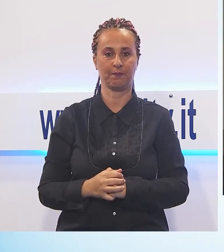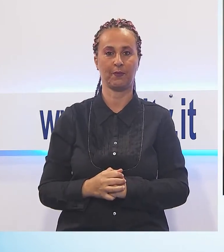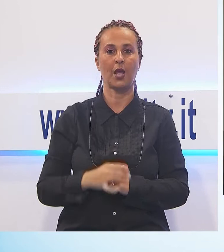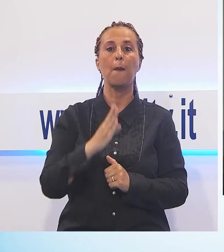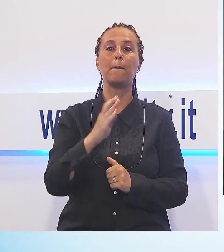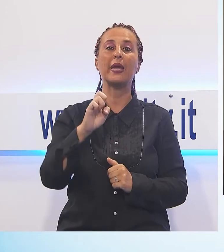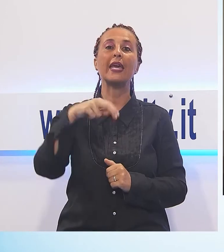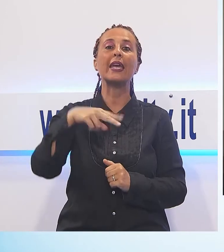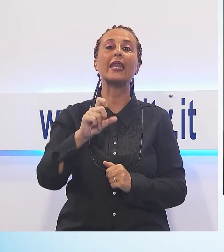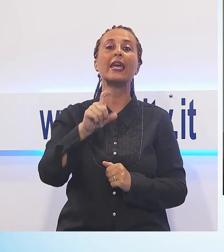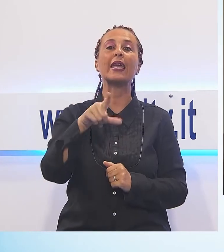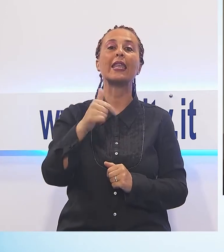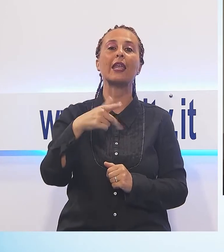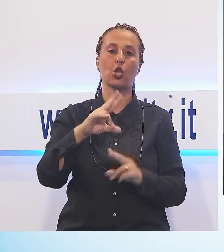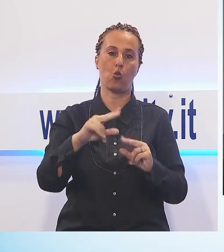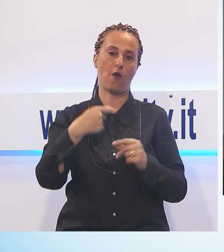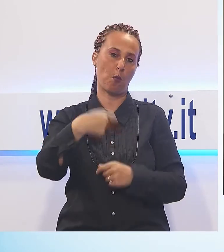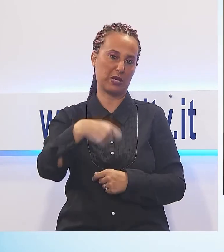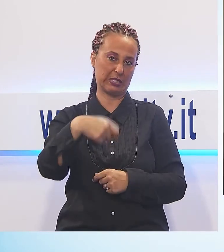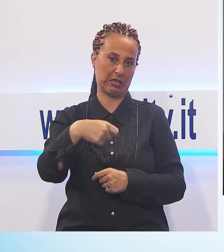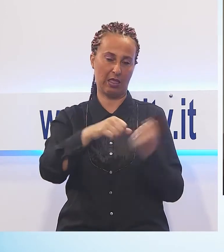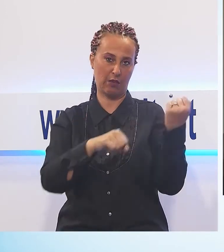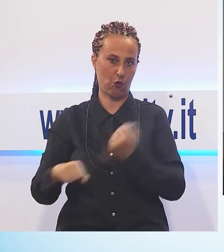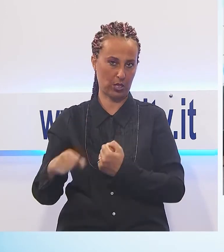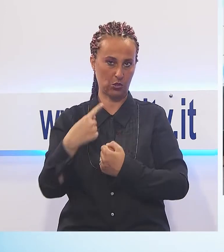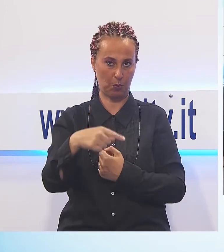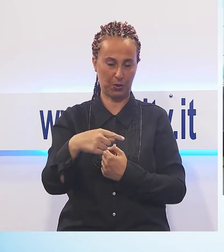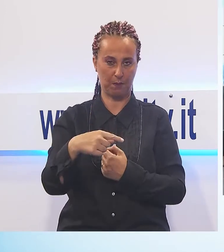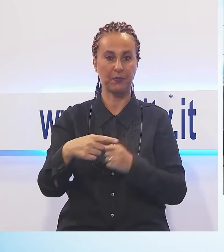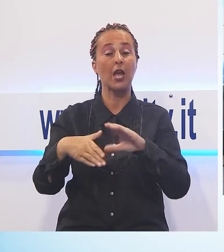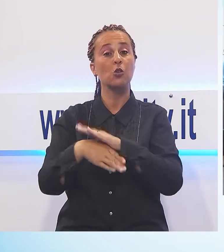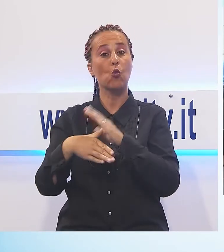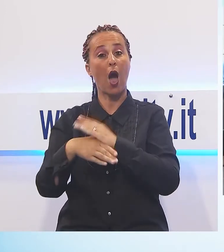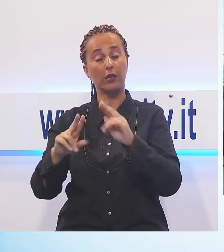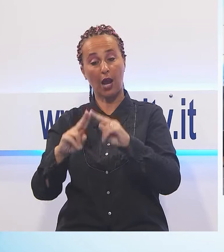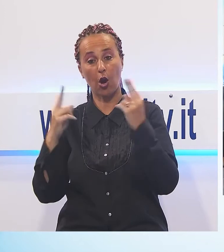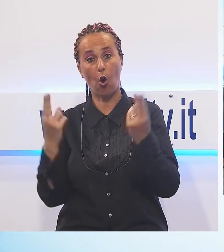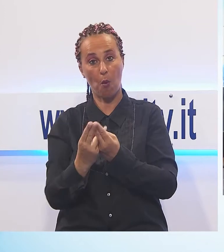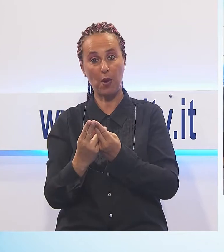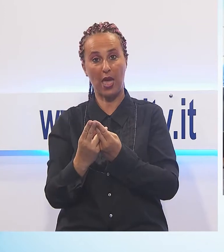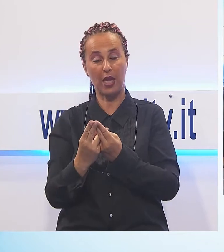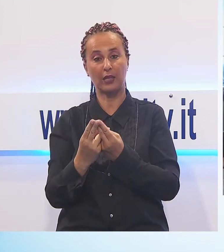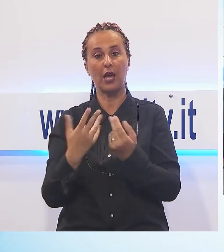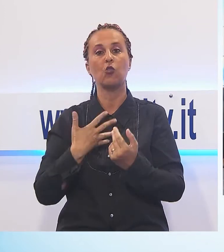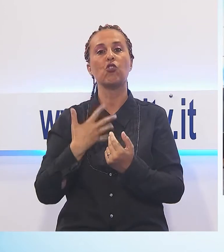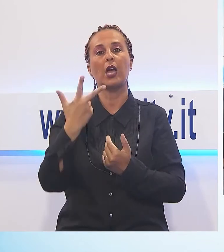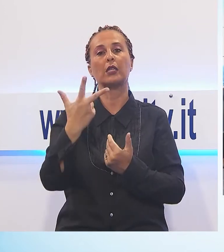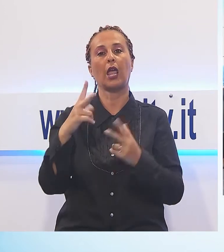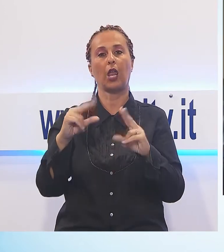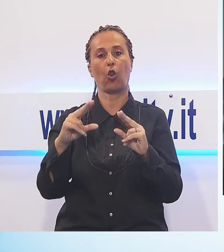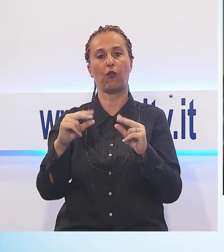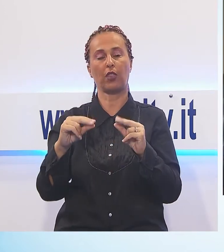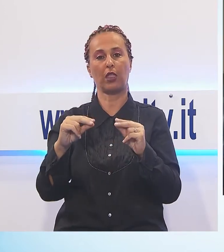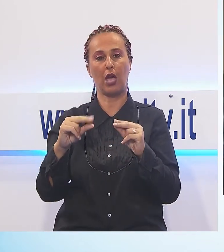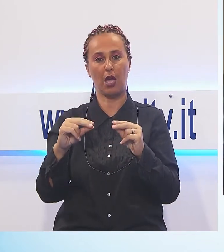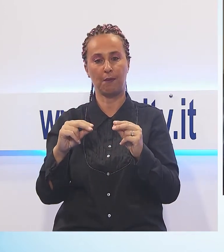Benedetti è il nuovo presidente della Fondazione Versiliana. La nuova squadra, nominata dal sindaco Alberto Giovannetti e presentata insieme all'assessore,